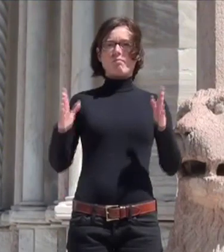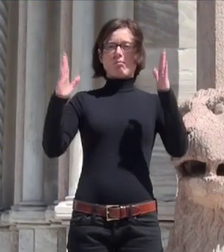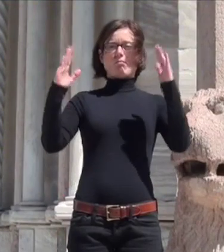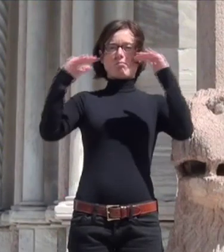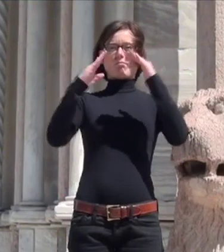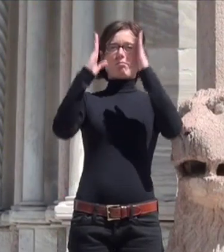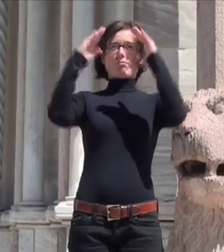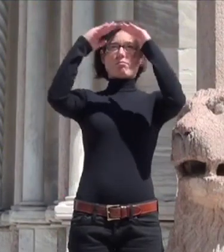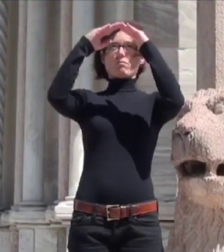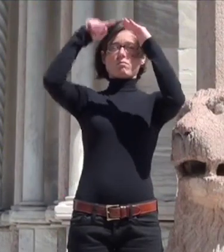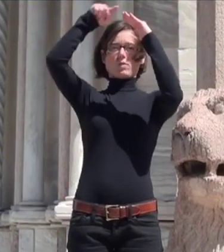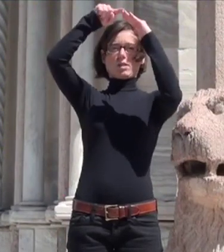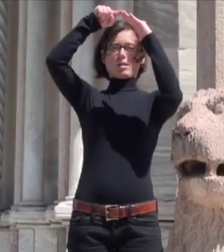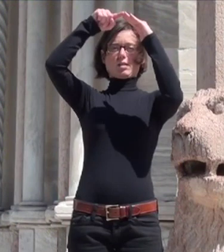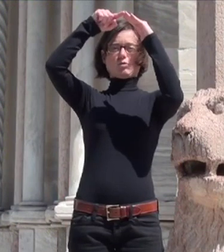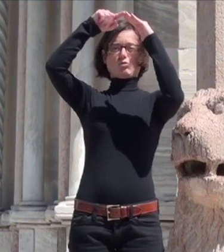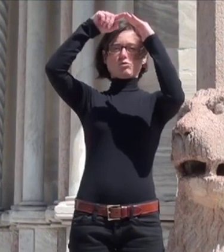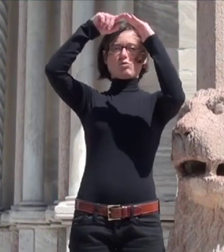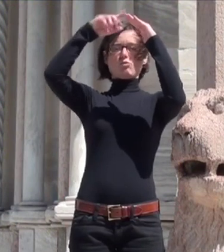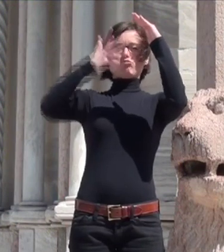Al di sopra del Protiro si apre un grande rosone.